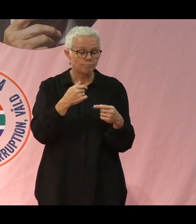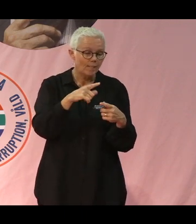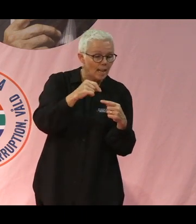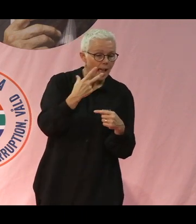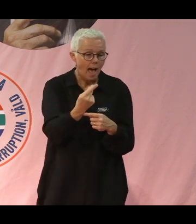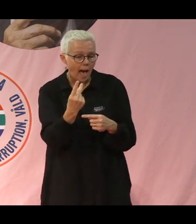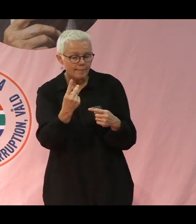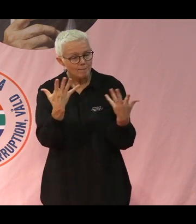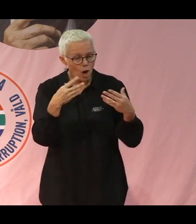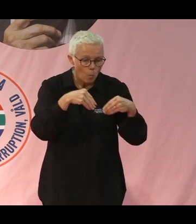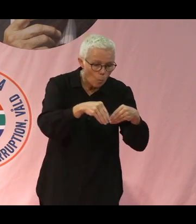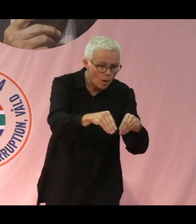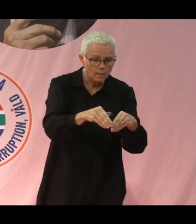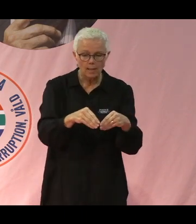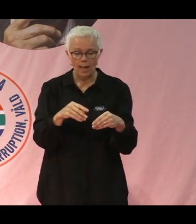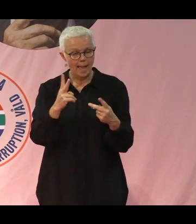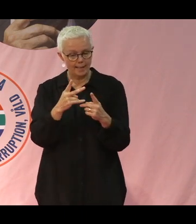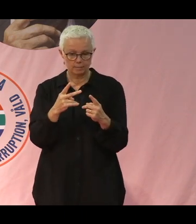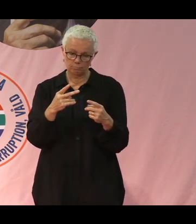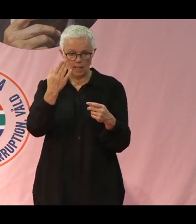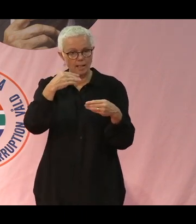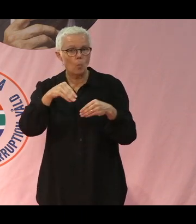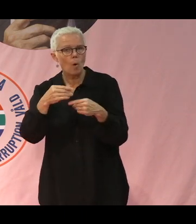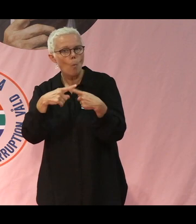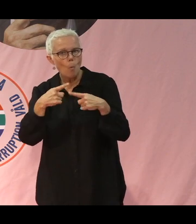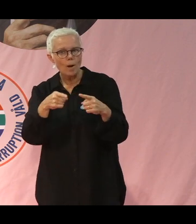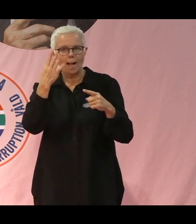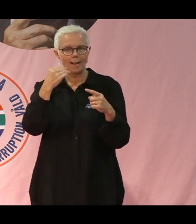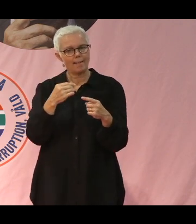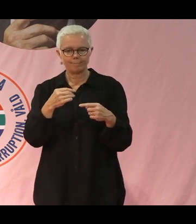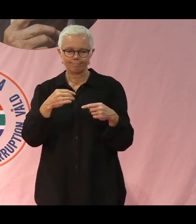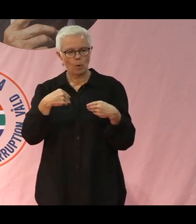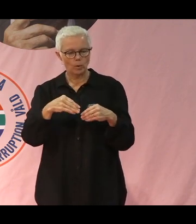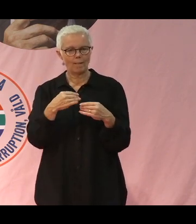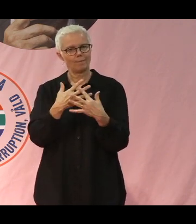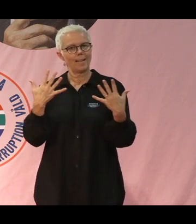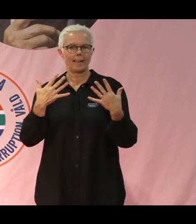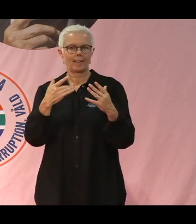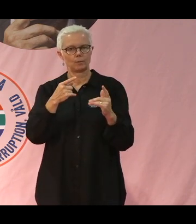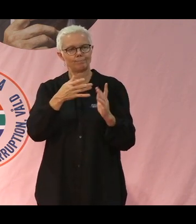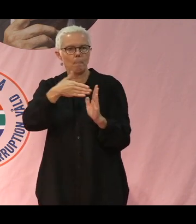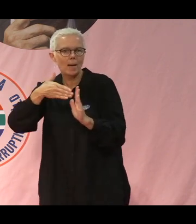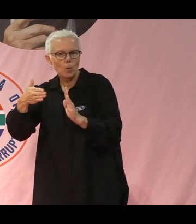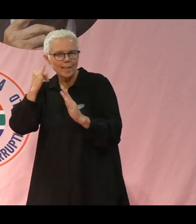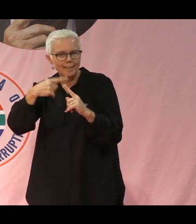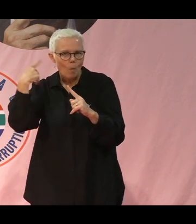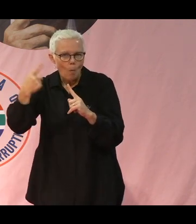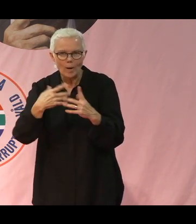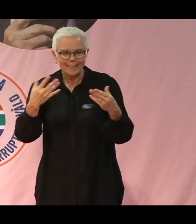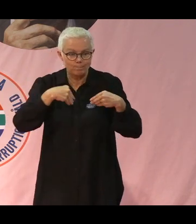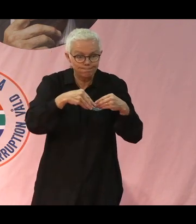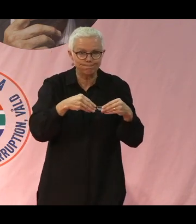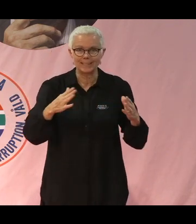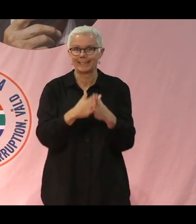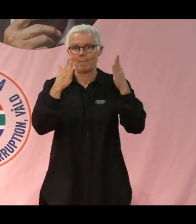odla flera, sprida ut sin odlingssäsong över året så att man inte skördar allting på samma tid. Och det